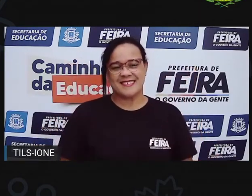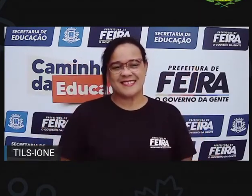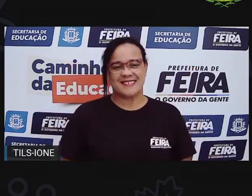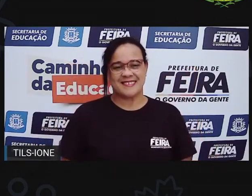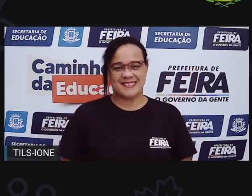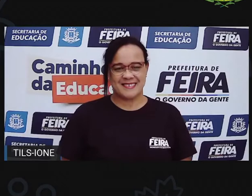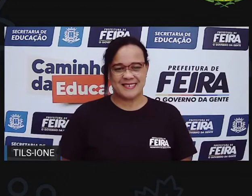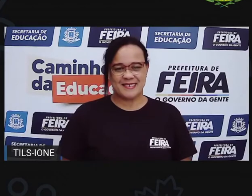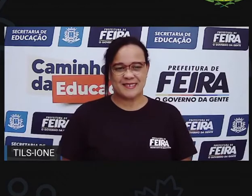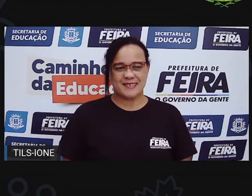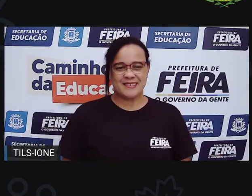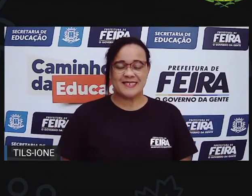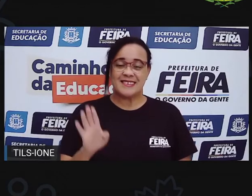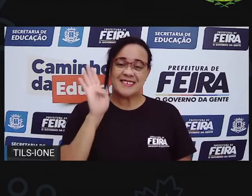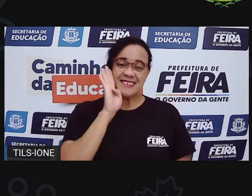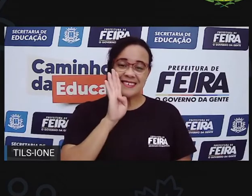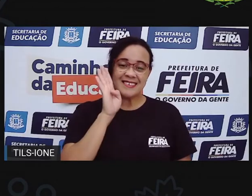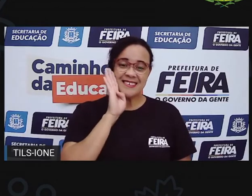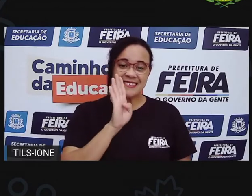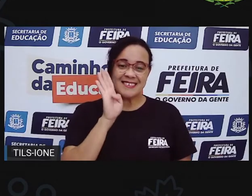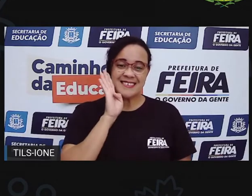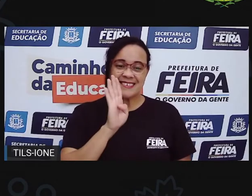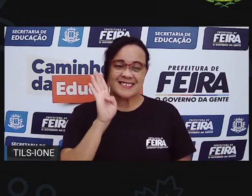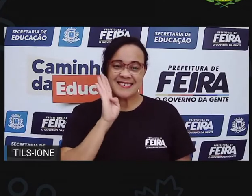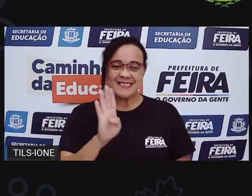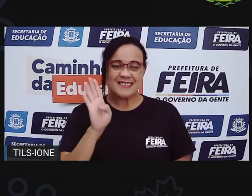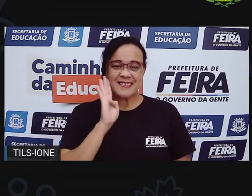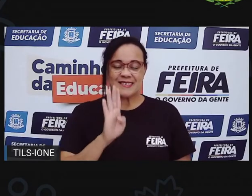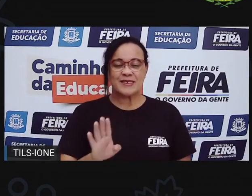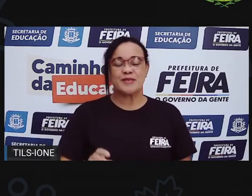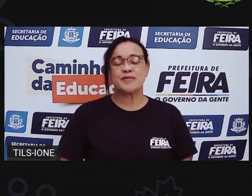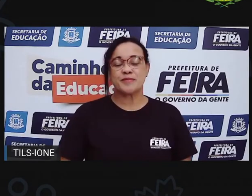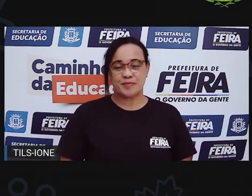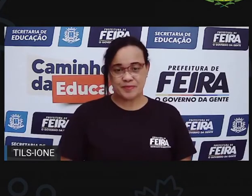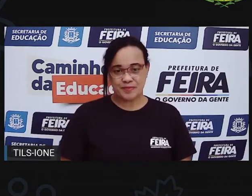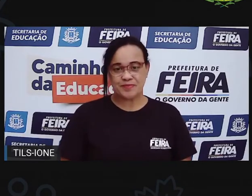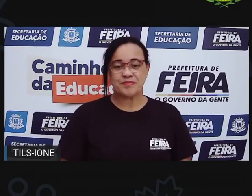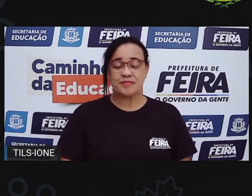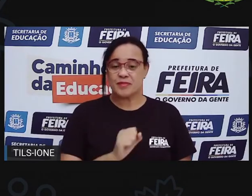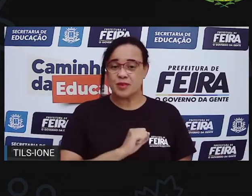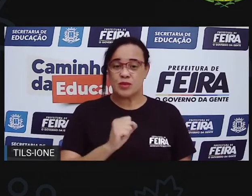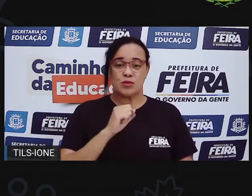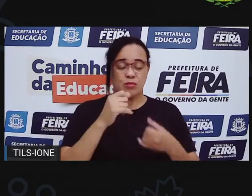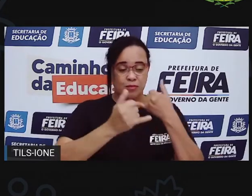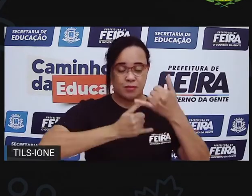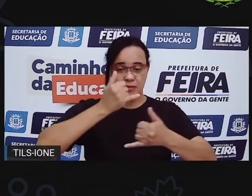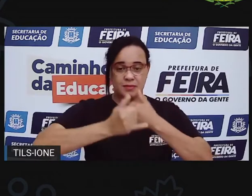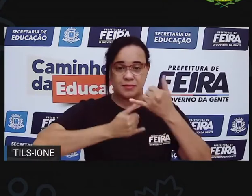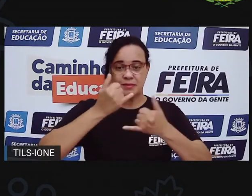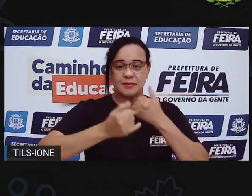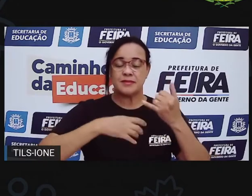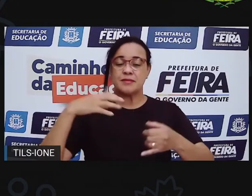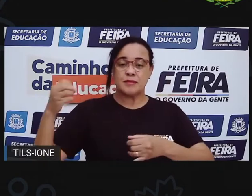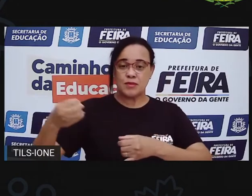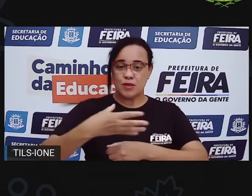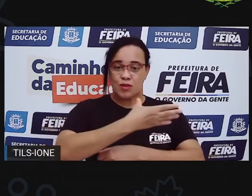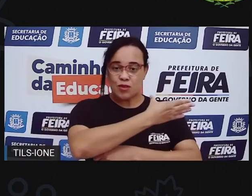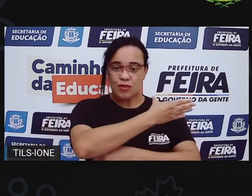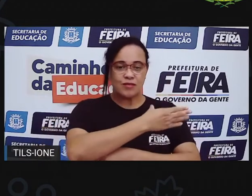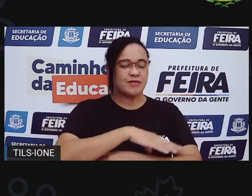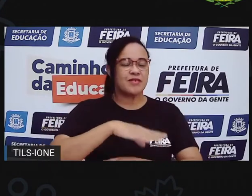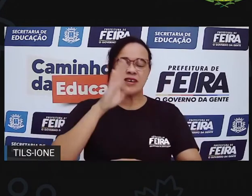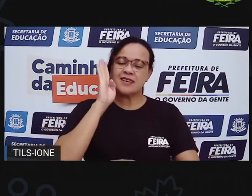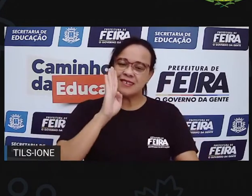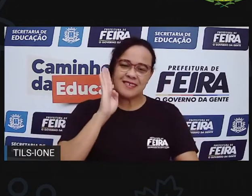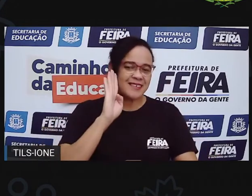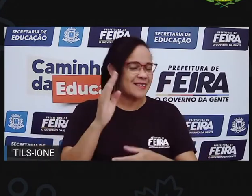Que legal! Eu adoro brincar! E quando é uma brincadeira nova, é mais